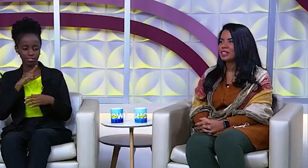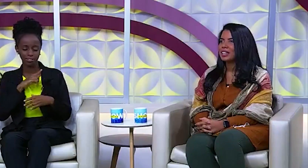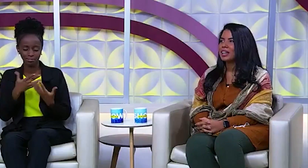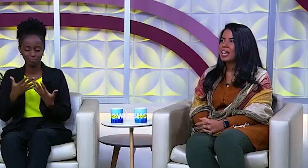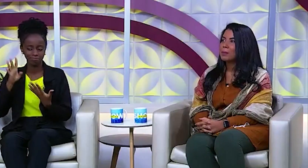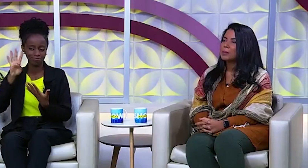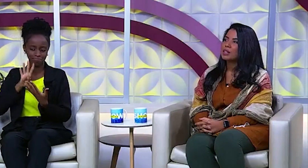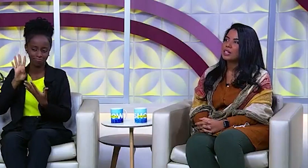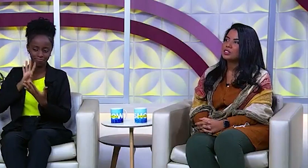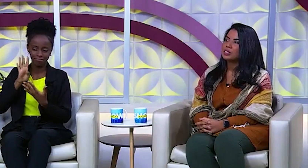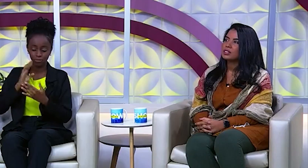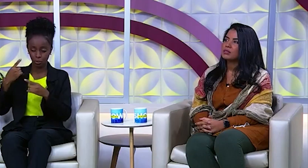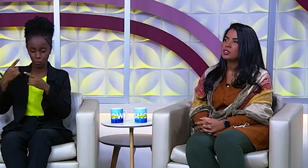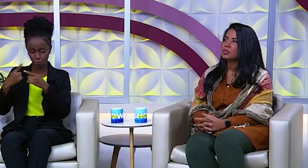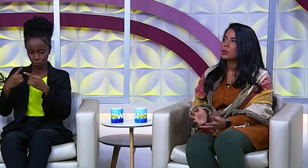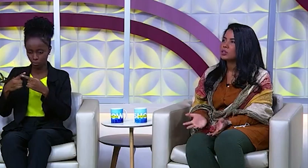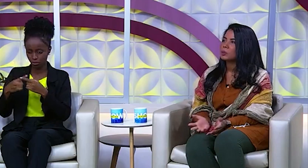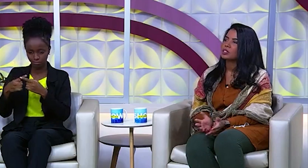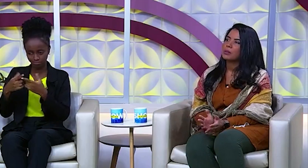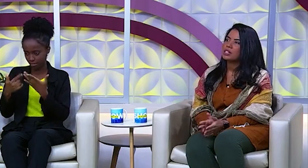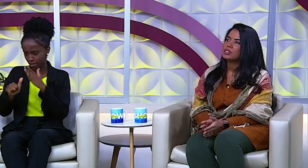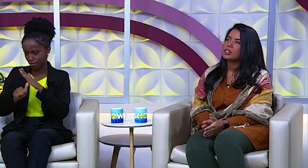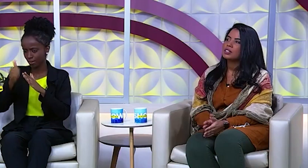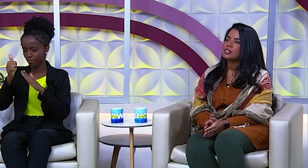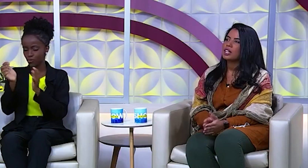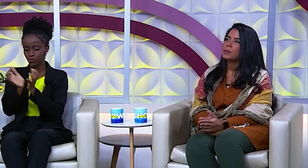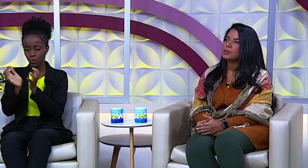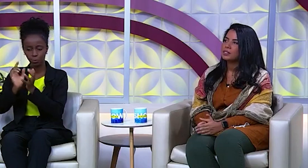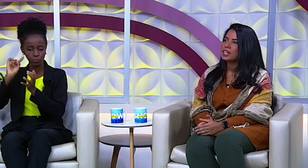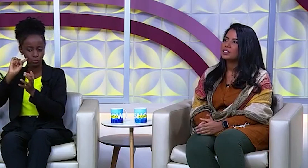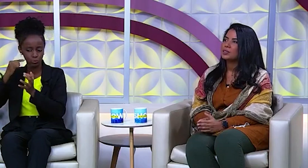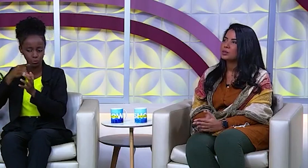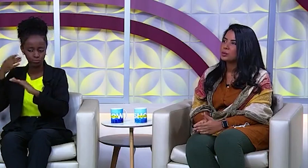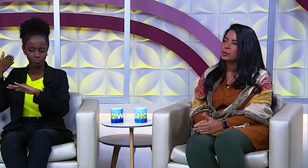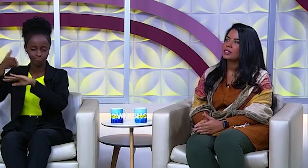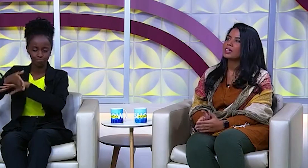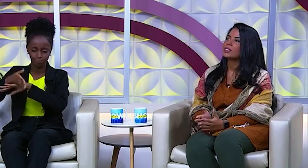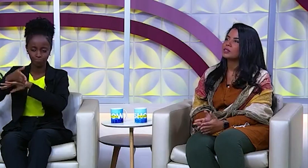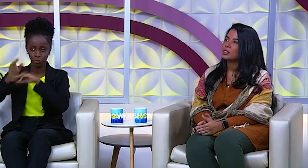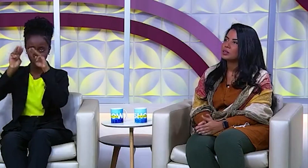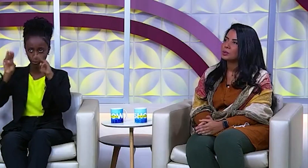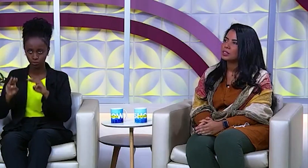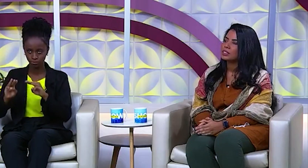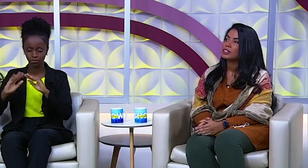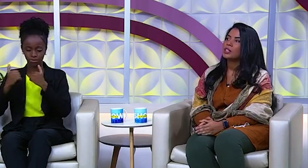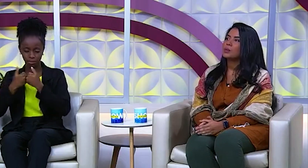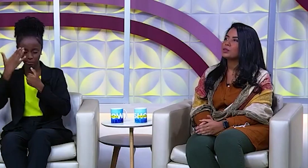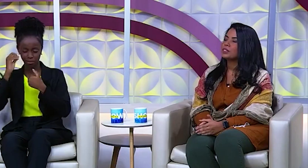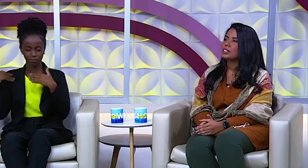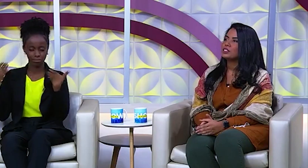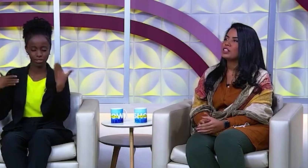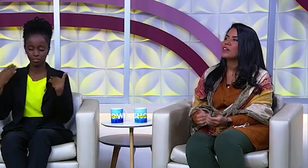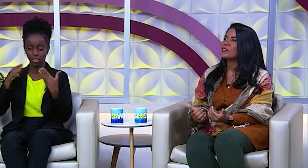bom, porque é a primeira vez de todos, praticamente, de ter a oportunidade de vir no tour e ter a tradução simultânea.